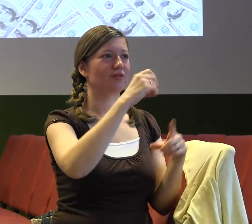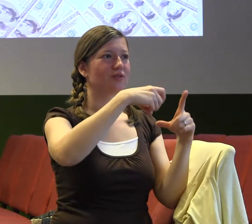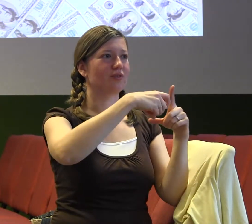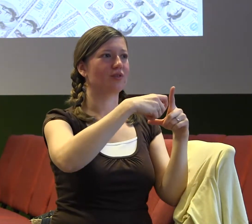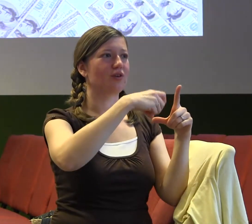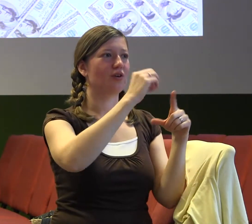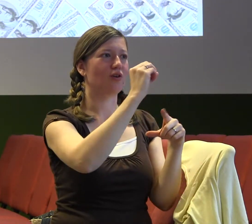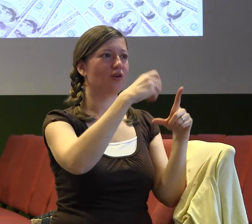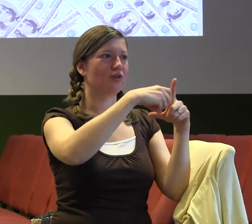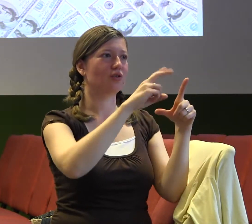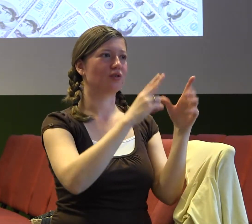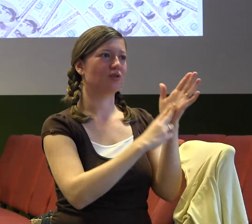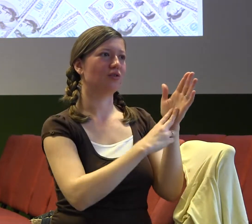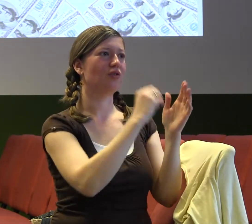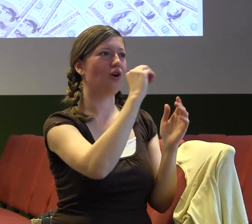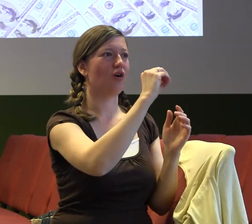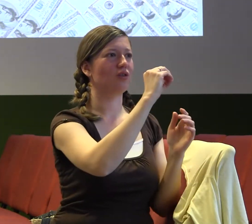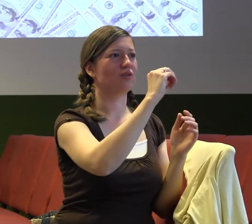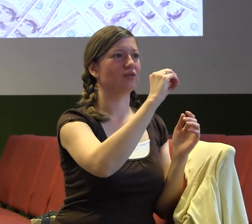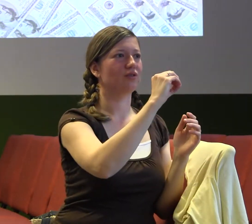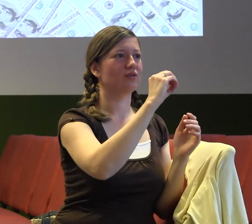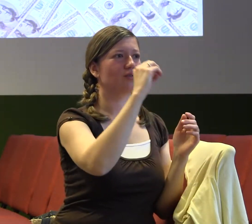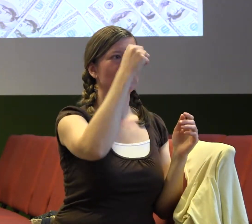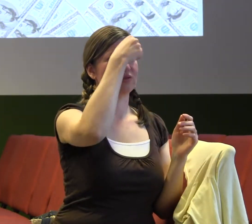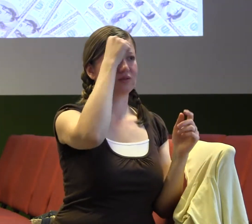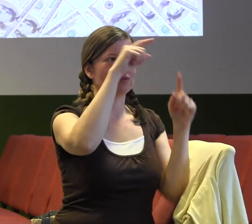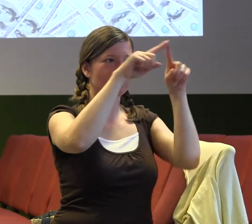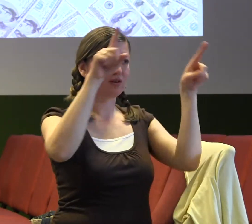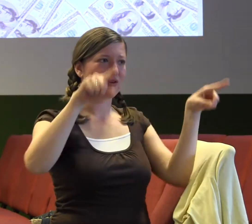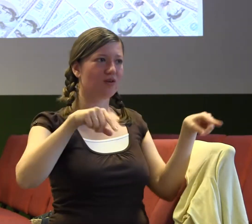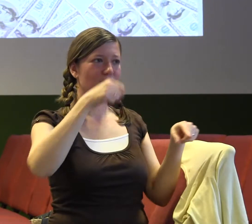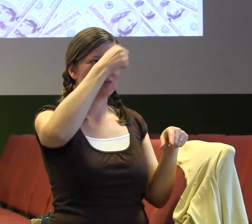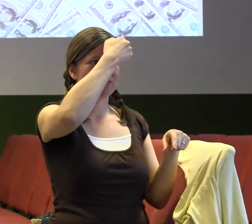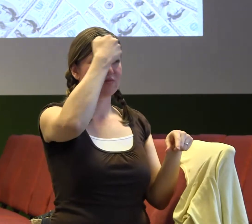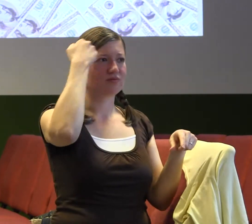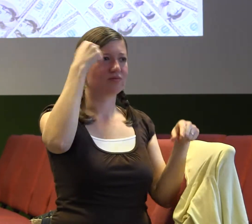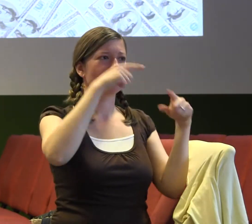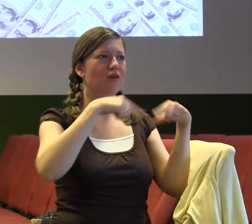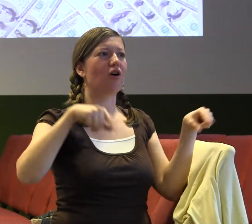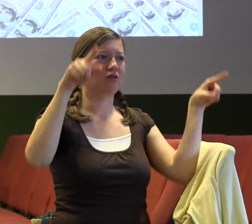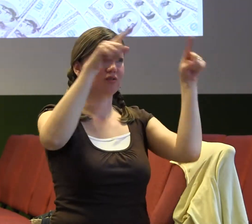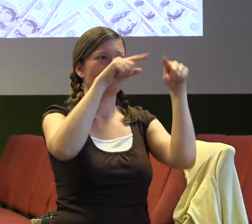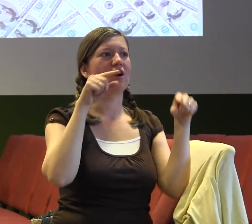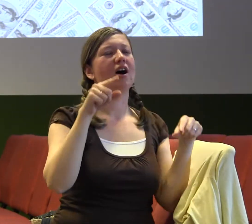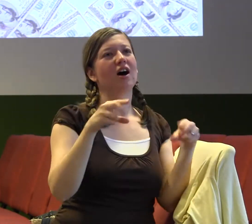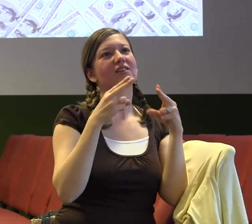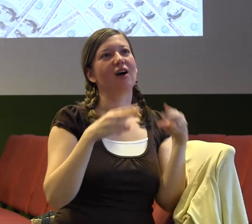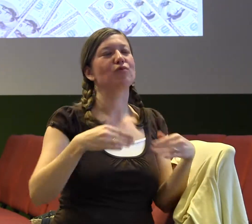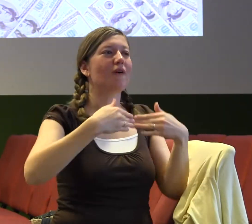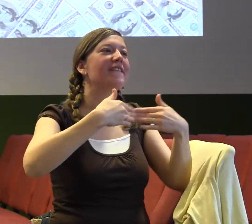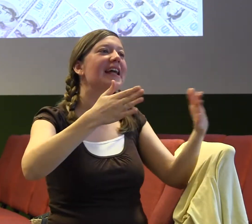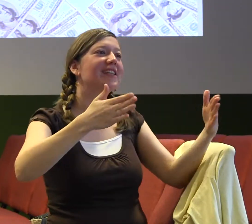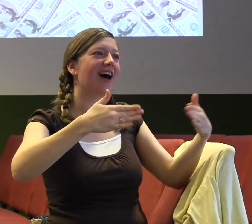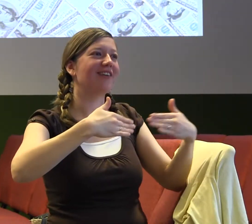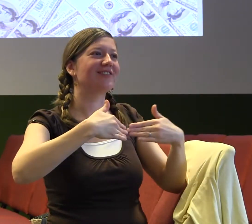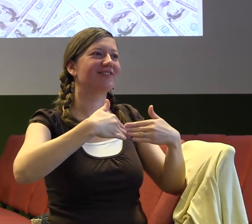Hned za zdí vedle pracuje Evička Bárová, kámoška tady ze sboru, takže když ji občas potkám na chodbě, tak můžeme prohodit nějaké to slovo,